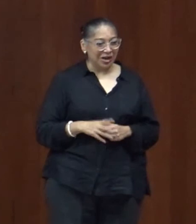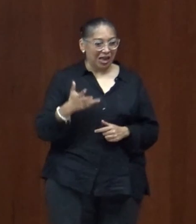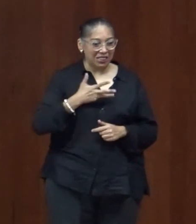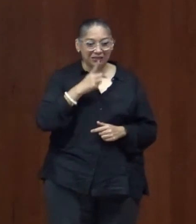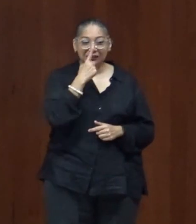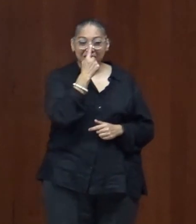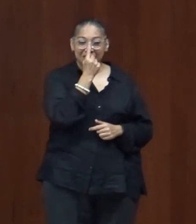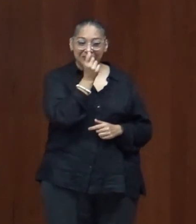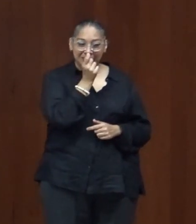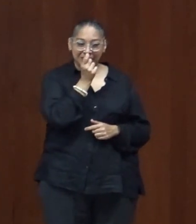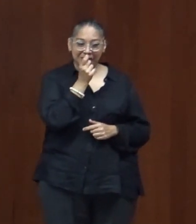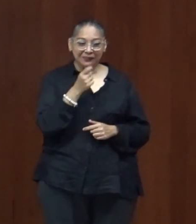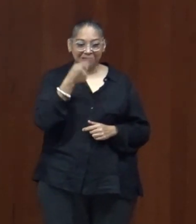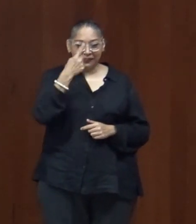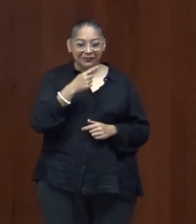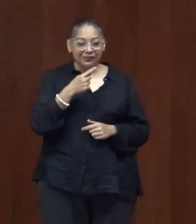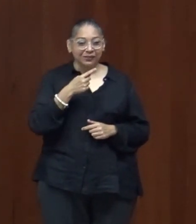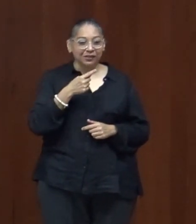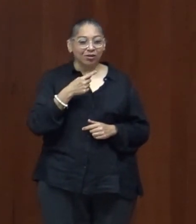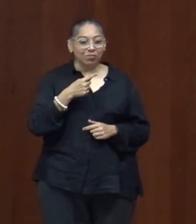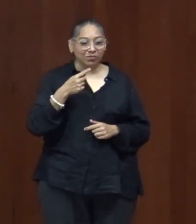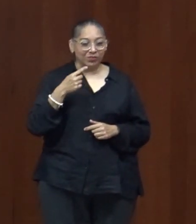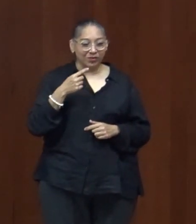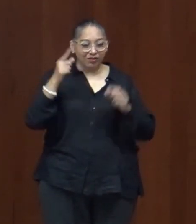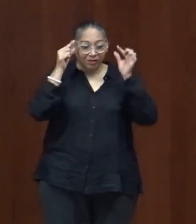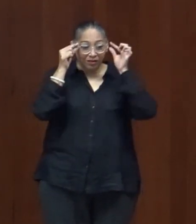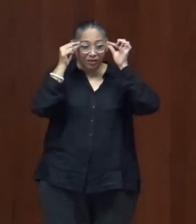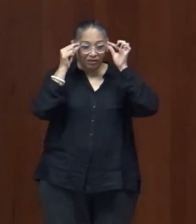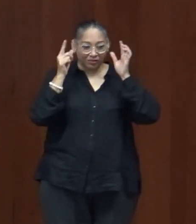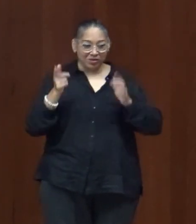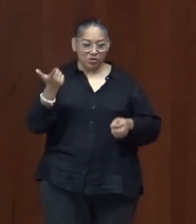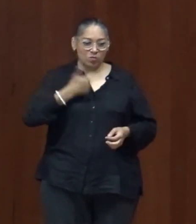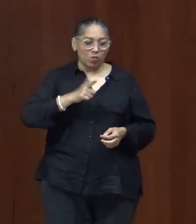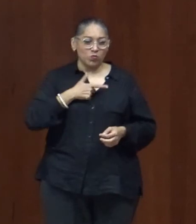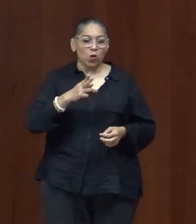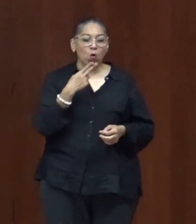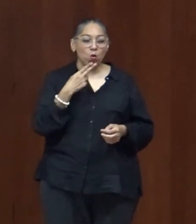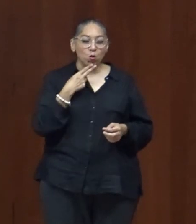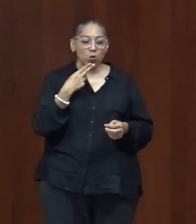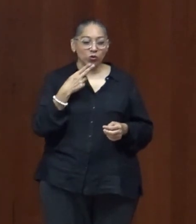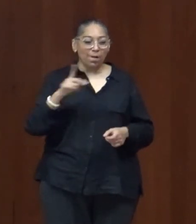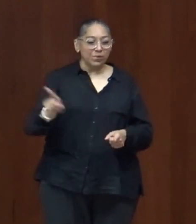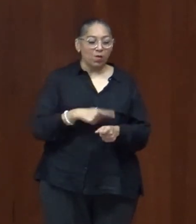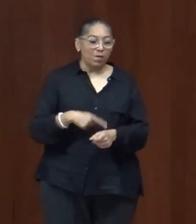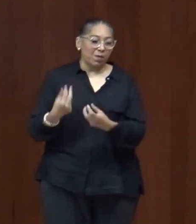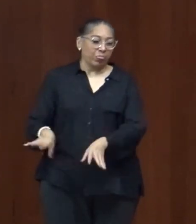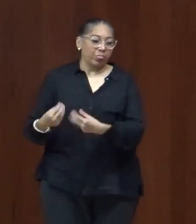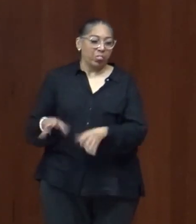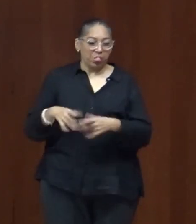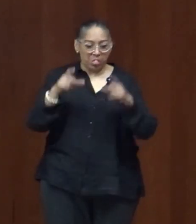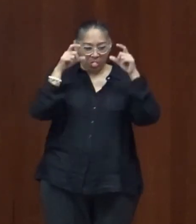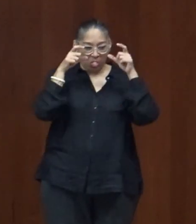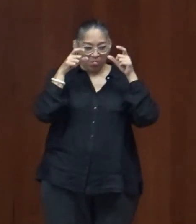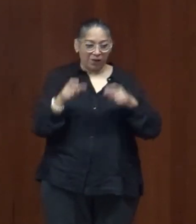funcionaría muy bien para cargar lentes pero prefiero no cargarlos porque los pierdo cada vez entonces a pesar